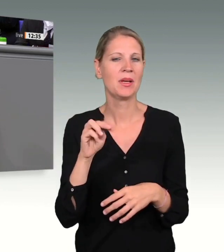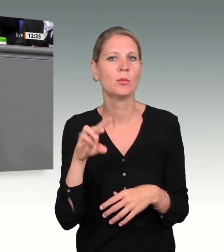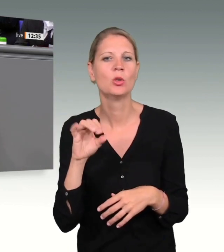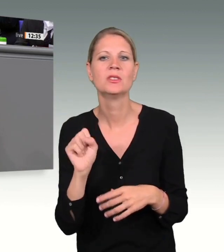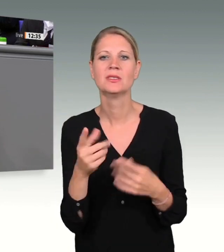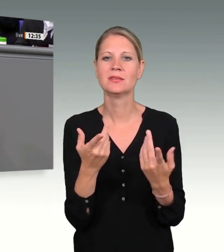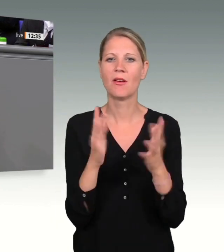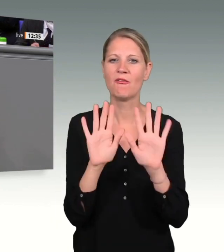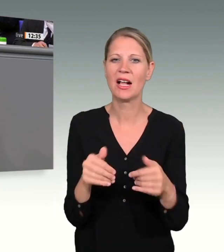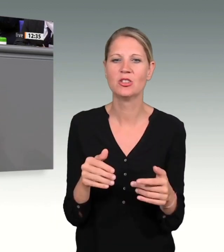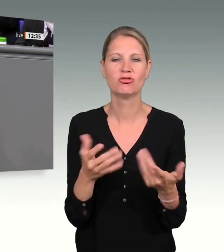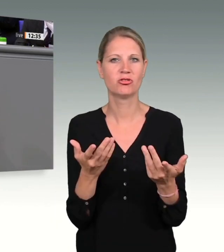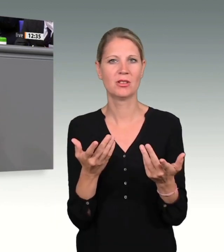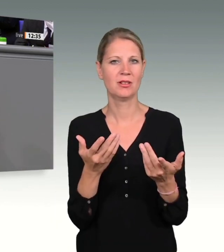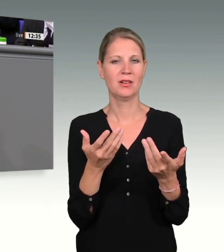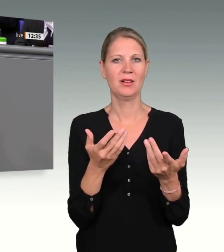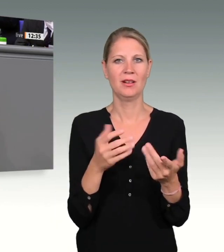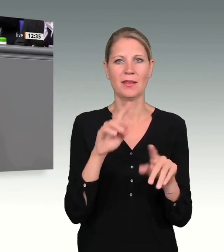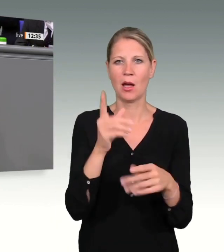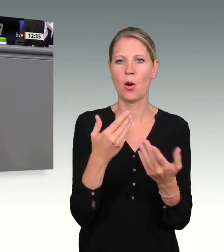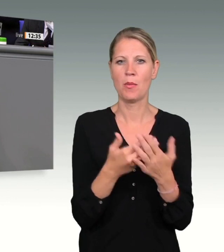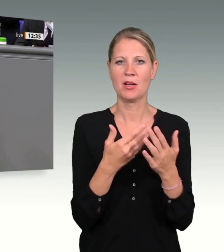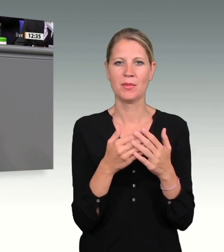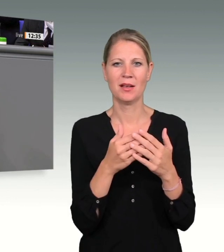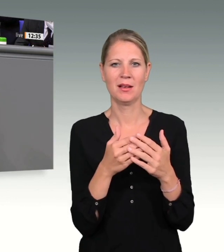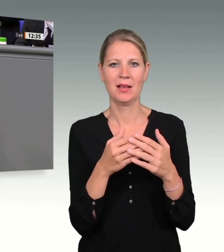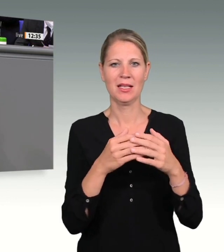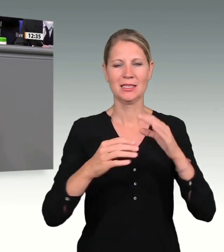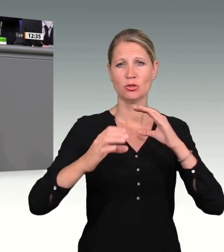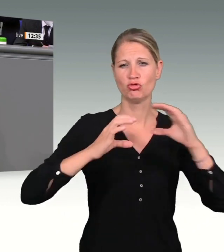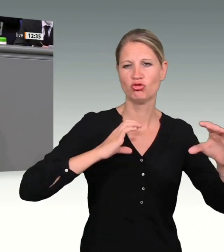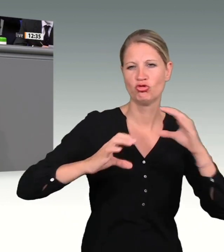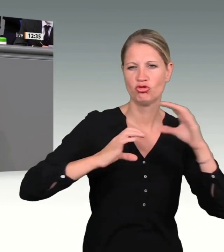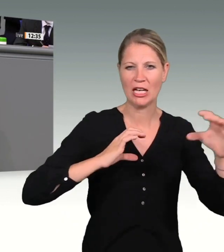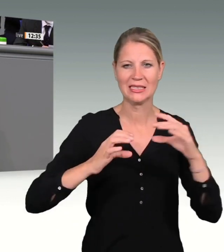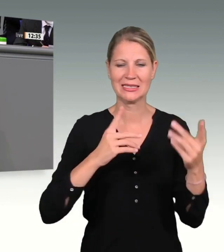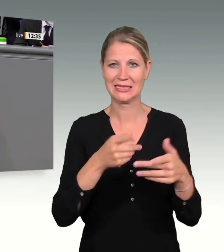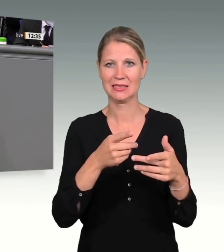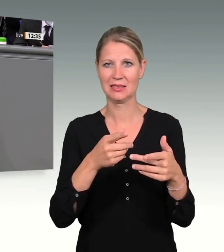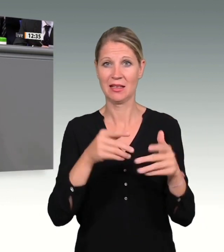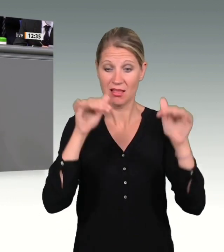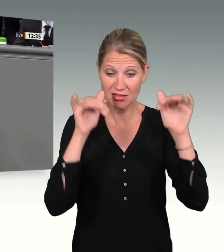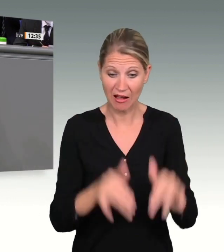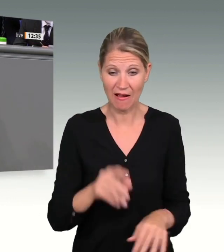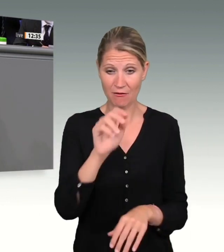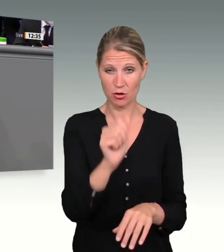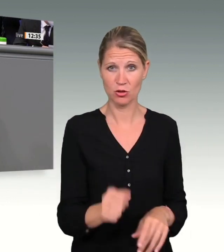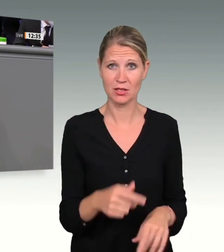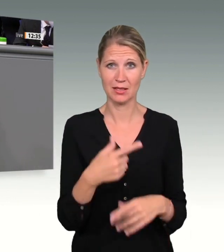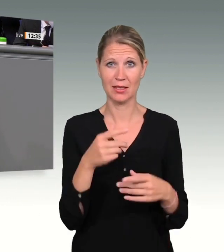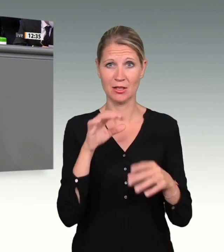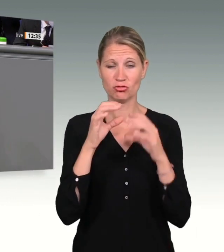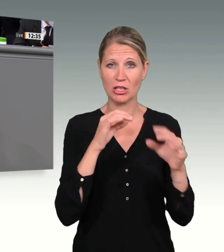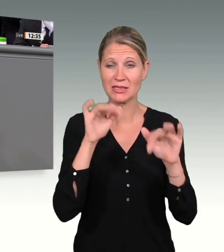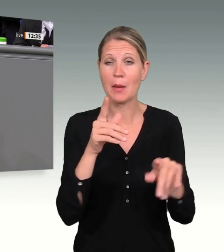Attentäters verschlüsselte Telegramchats, die man hatte, überhaupt nicht ausgewertet hat, das ist ein Problem in der Struktur. Deswegen